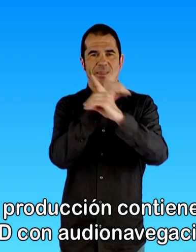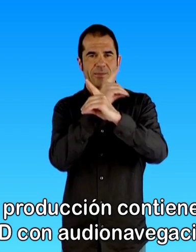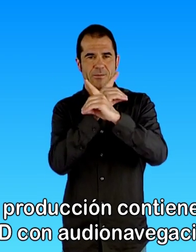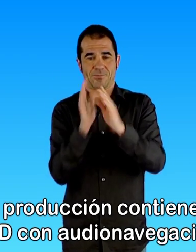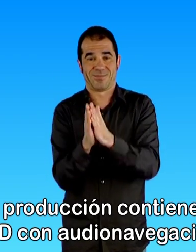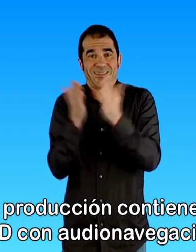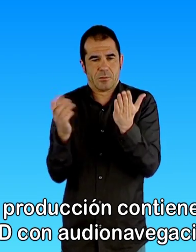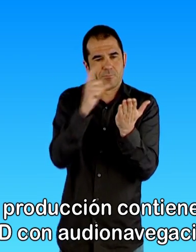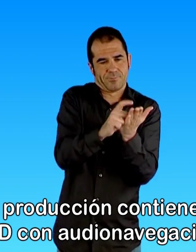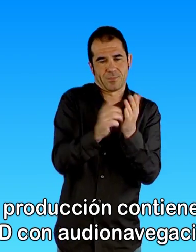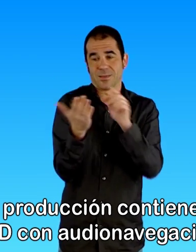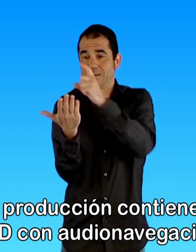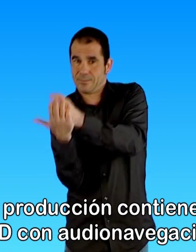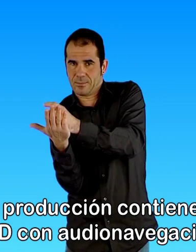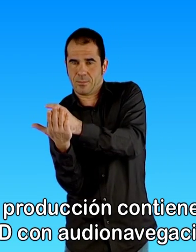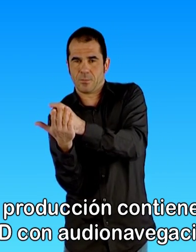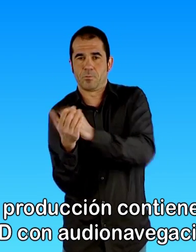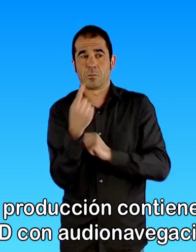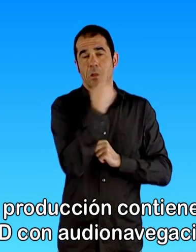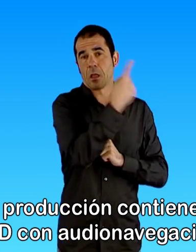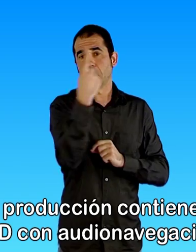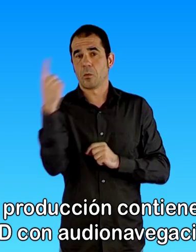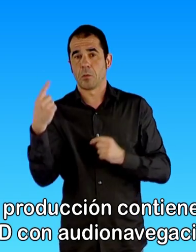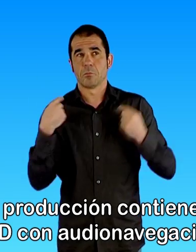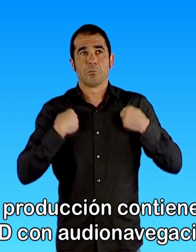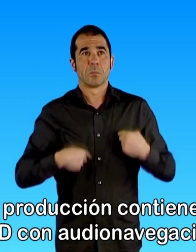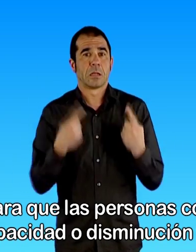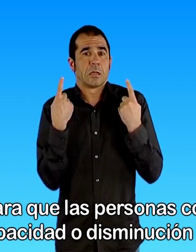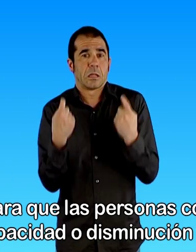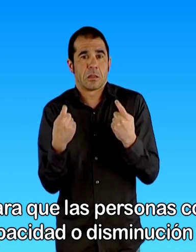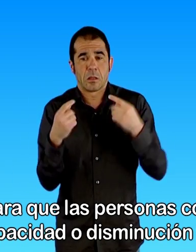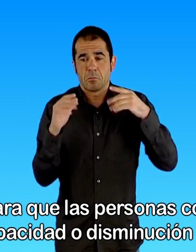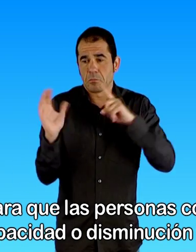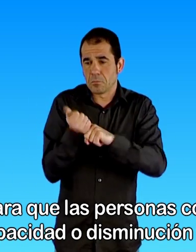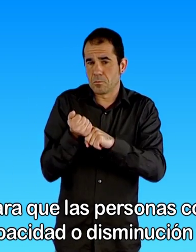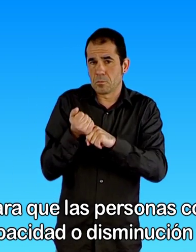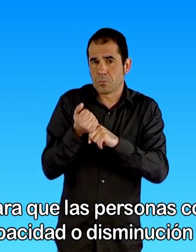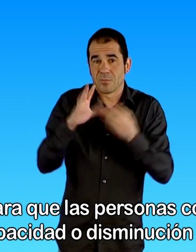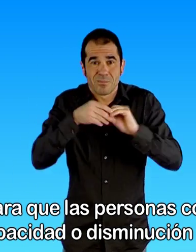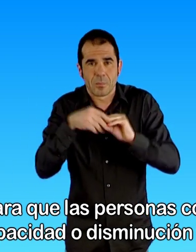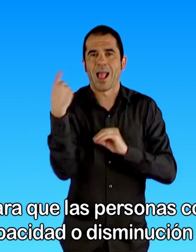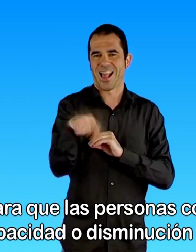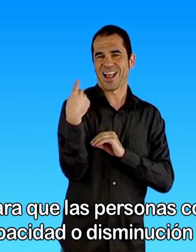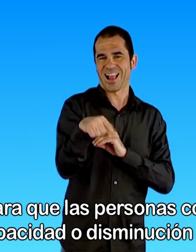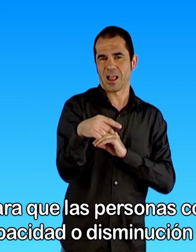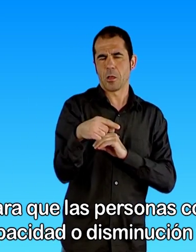Esta producción contiene dos DVDs con audionavegación para que las personas con discapacidad o disminución visual